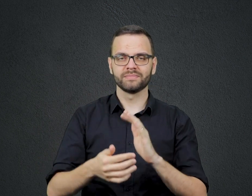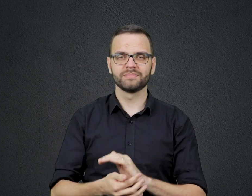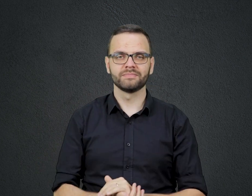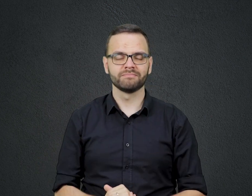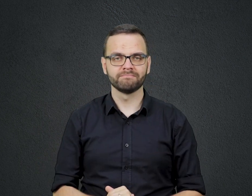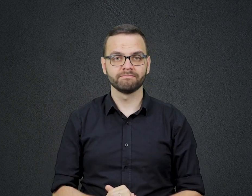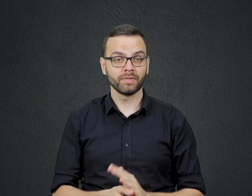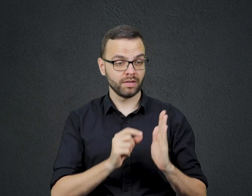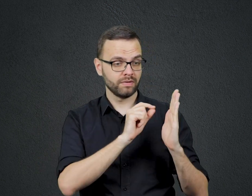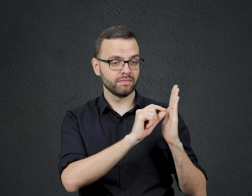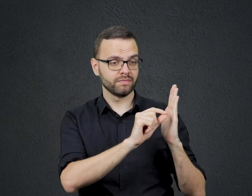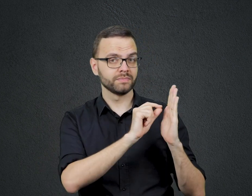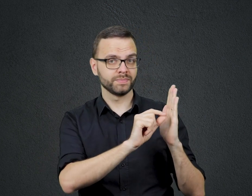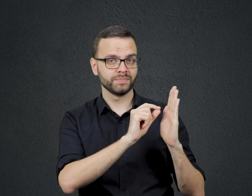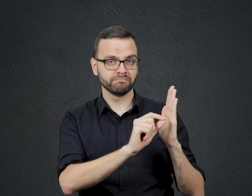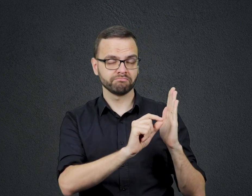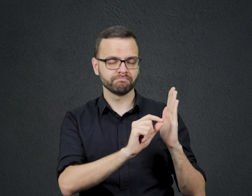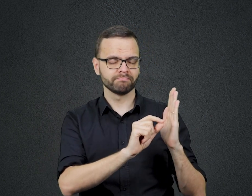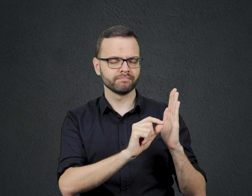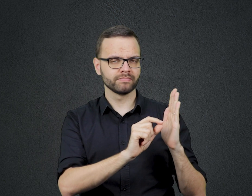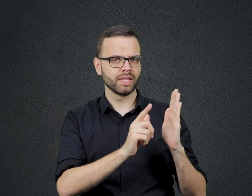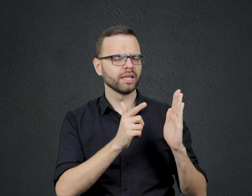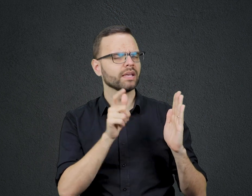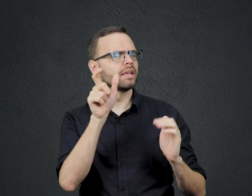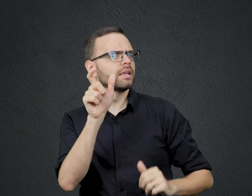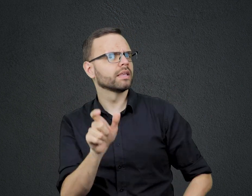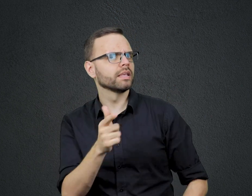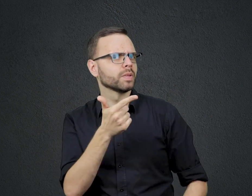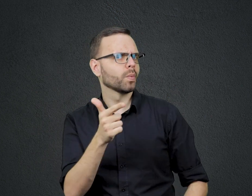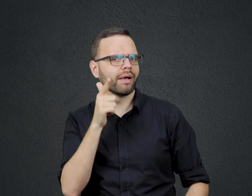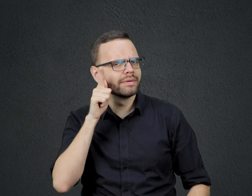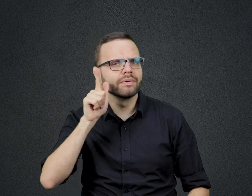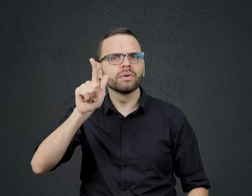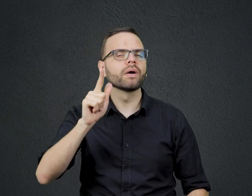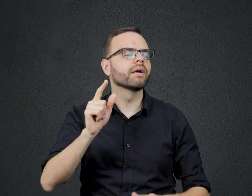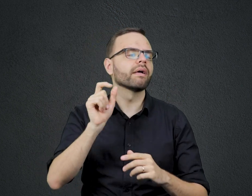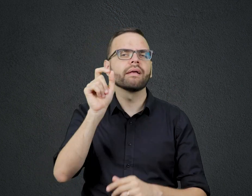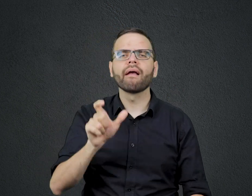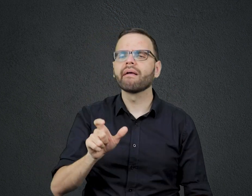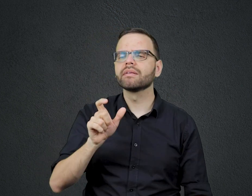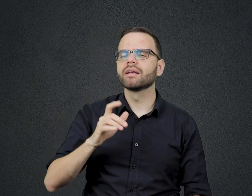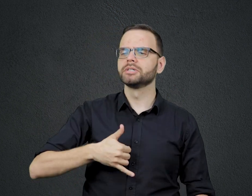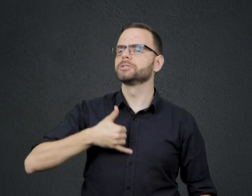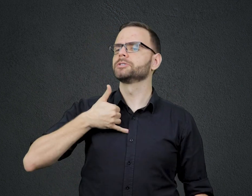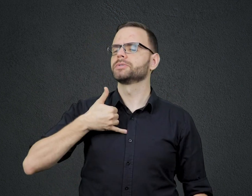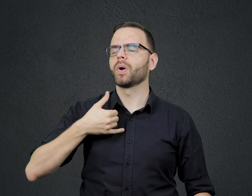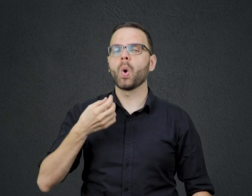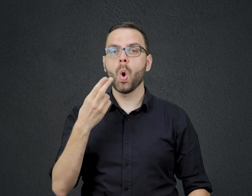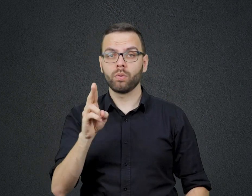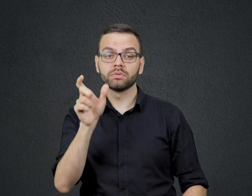Versículo em destaque Não é aprovado quem a si mesmo se louva E sim aquele a quem o Senhor louva